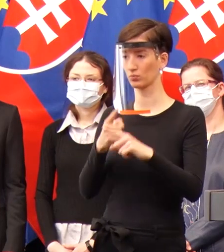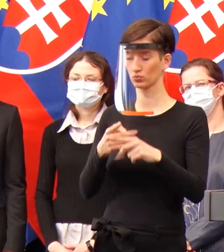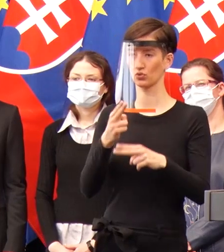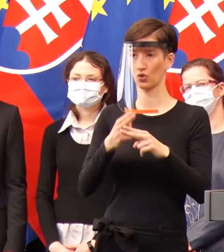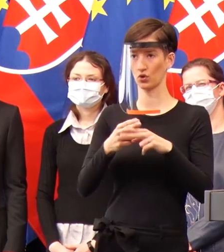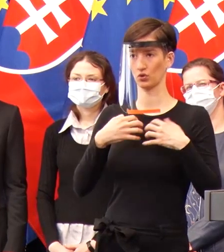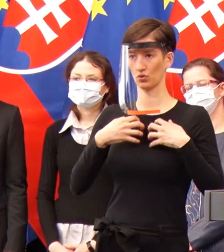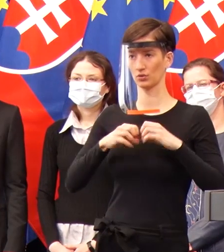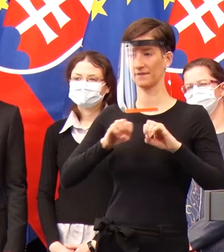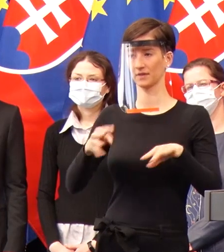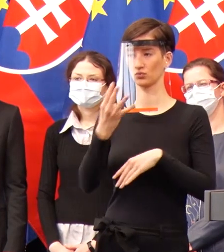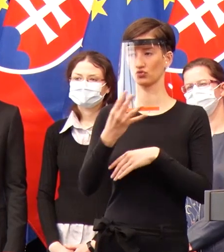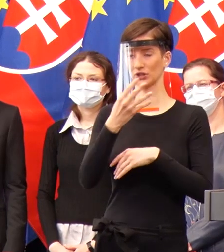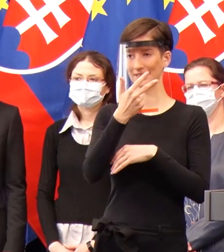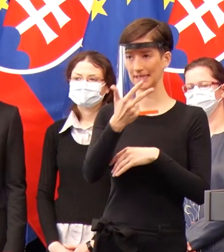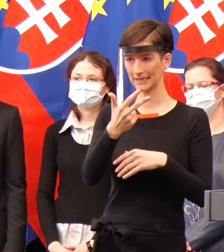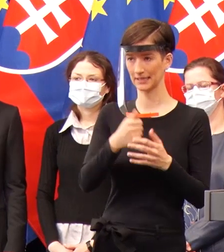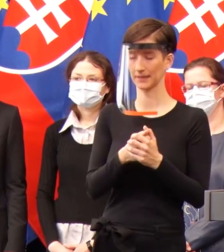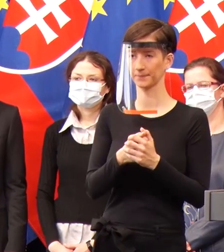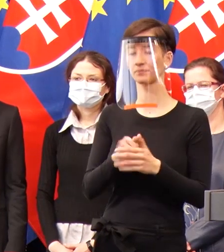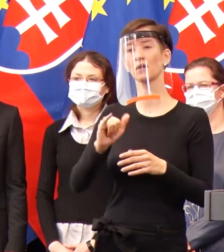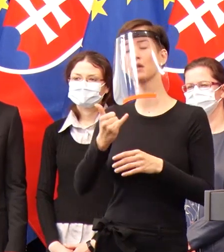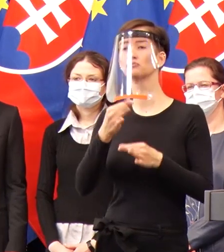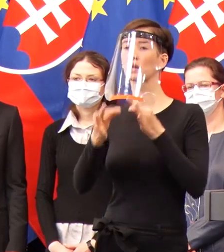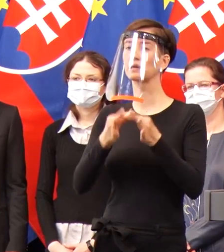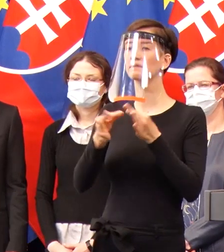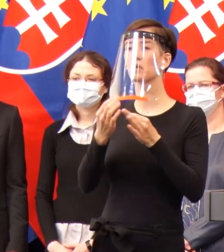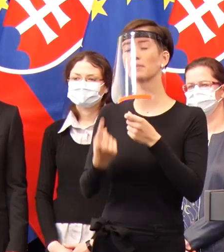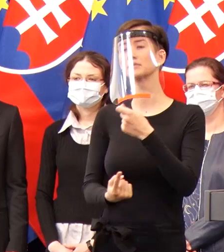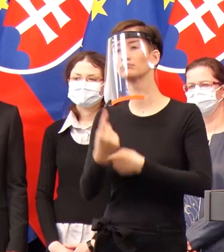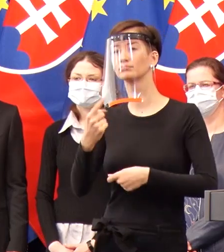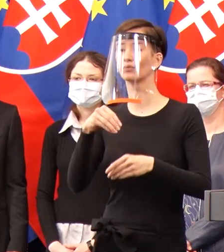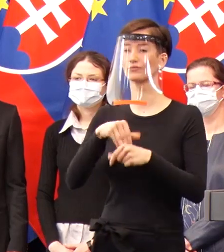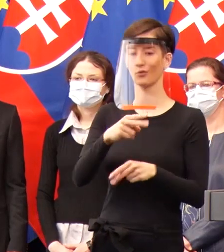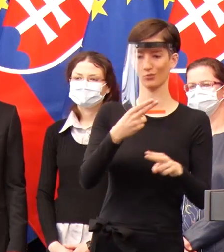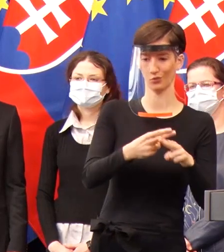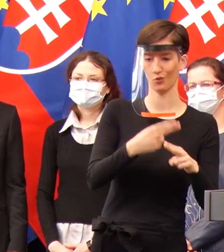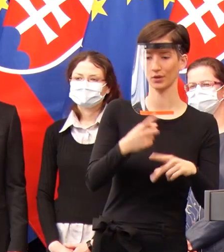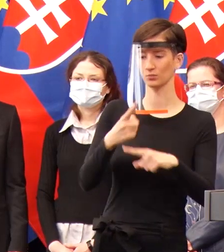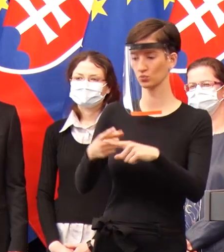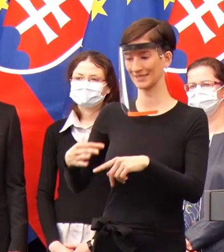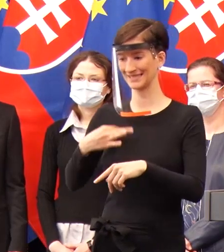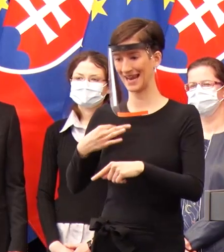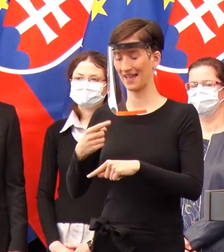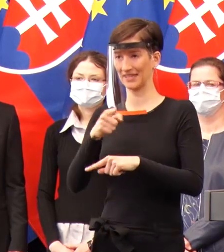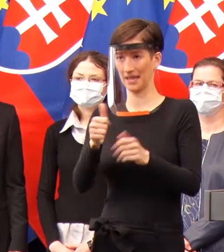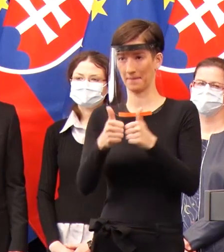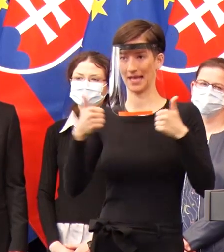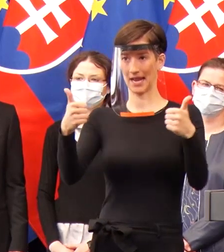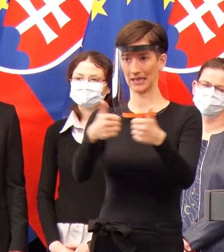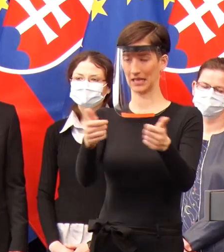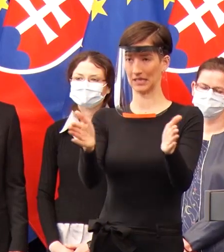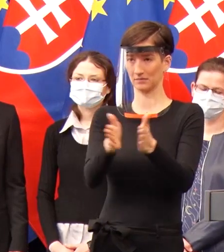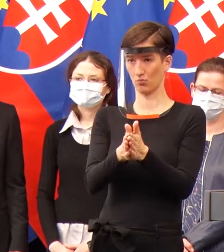zariadeniach majú vzdielané spoločné priestory. Aj ľudia, ktorí sú pozitívne a negatívne, sú tam dlhodobo spolu, že či sa majú niečoho obávať. Ďakujem.